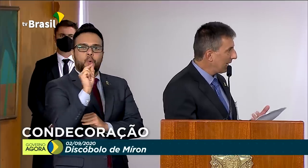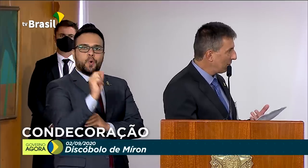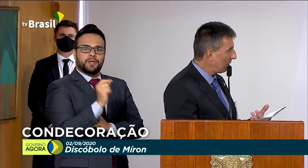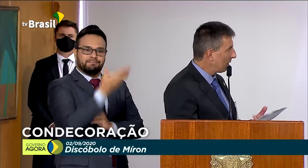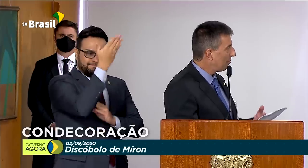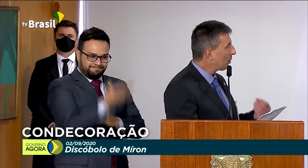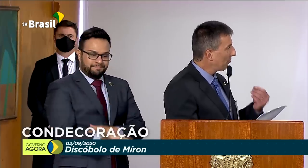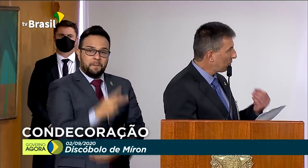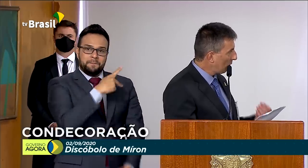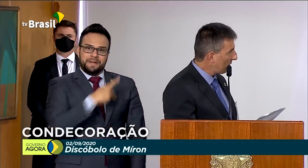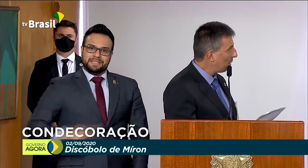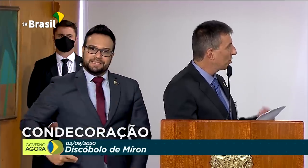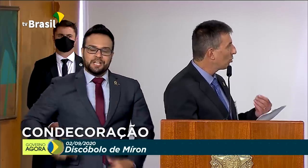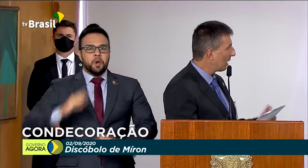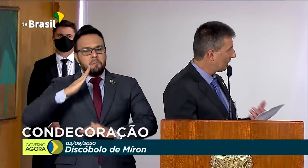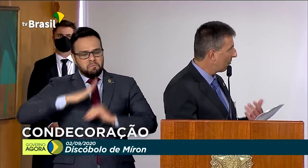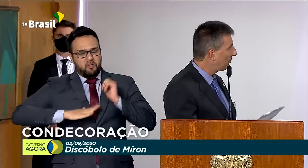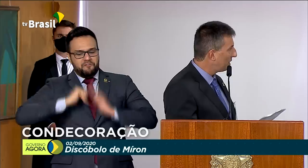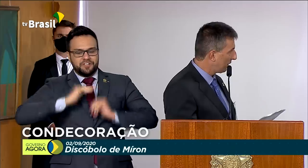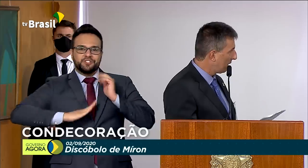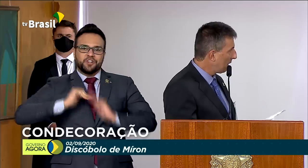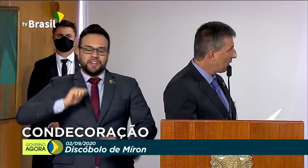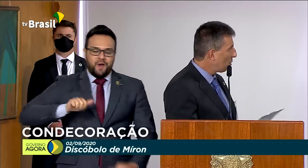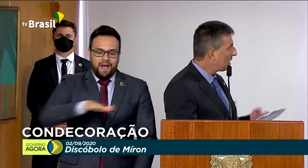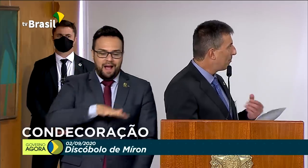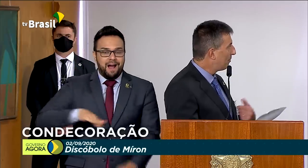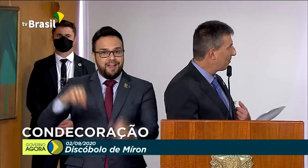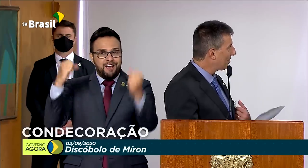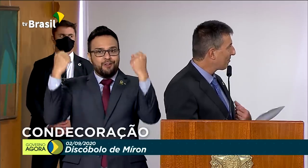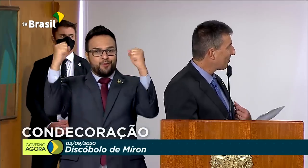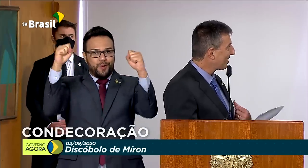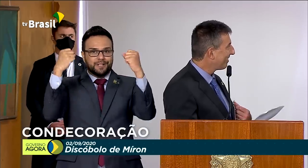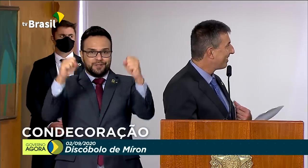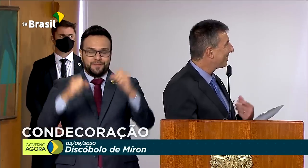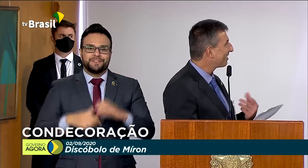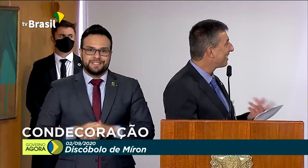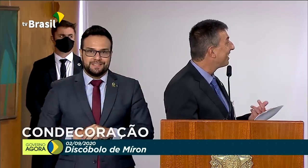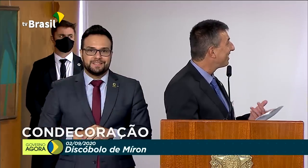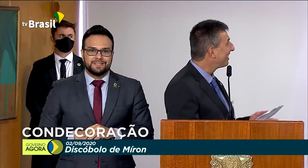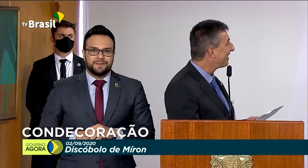presidente profissional de educação física. que...